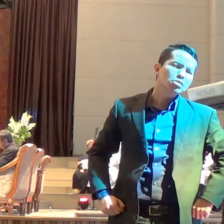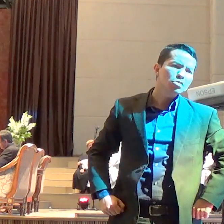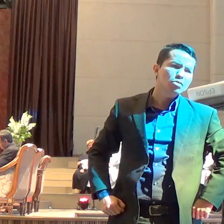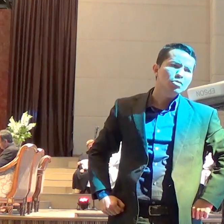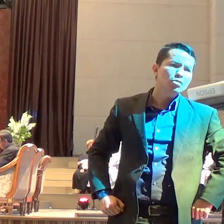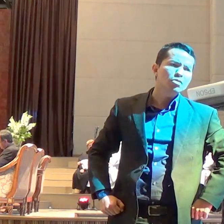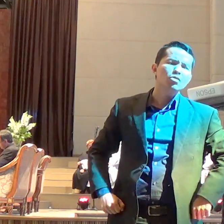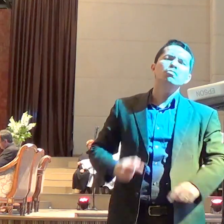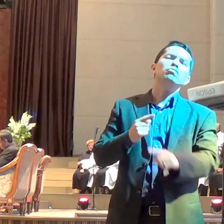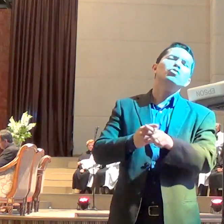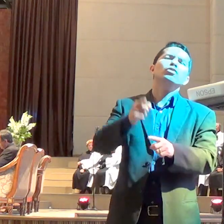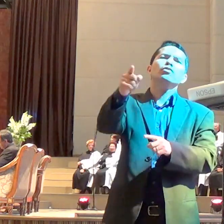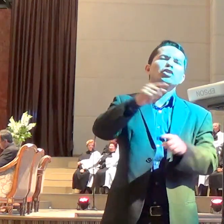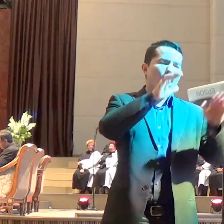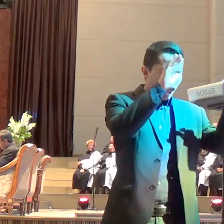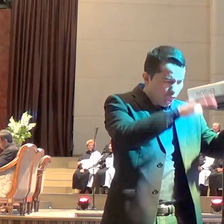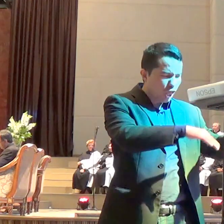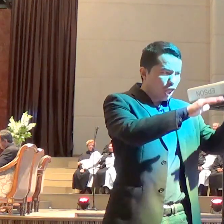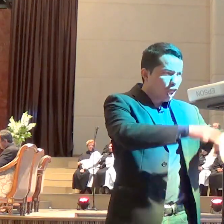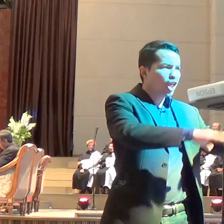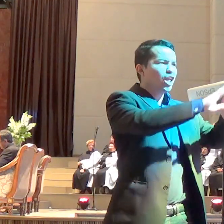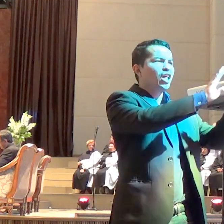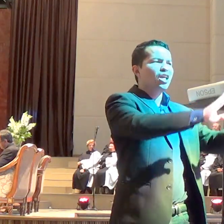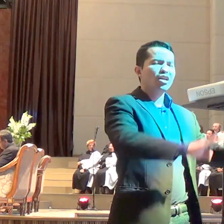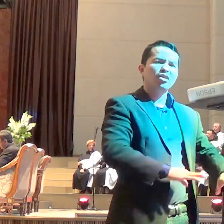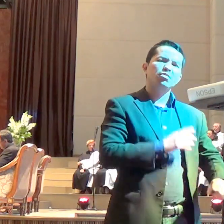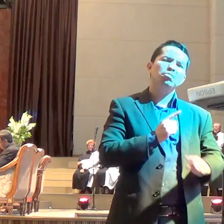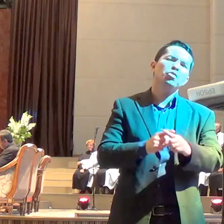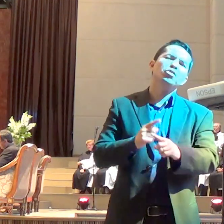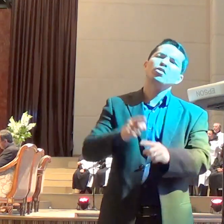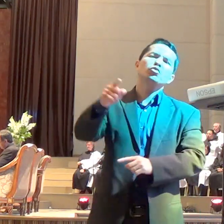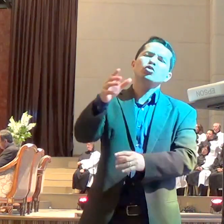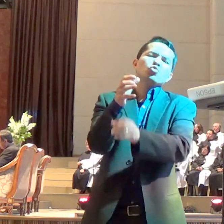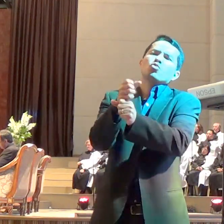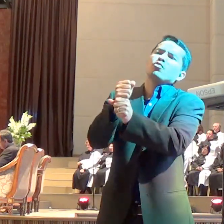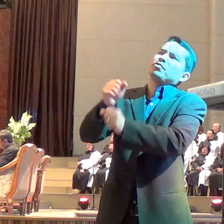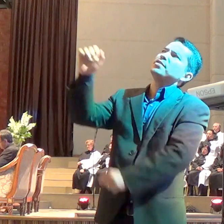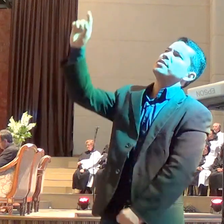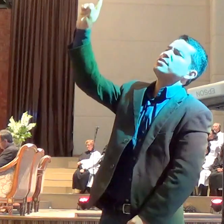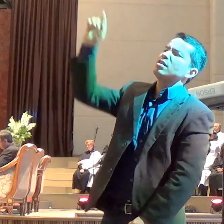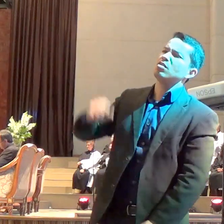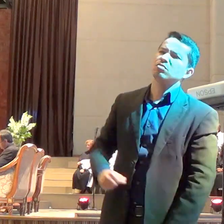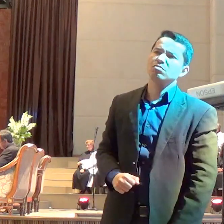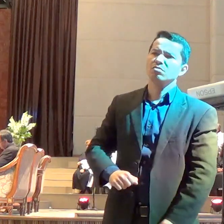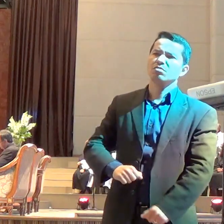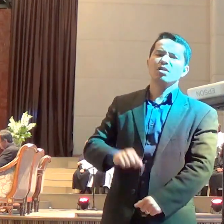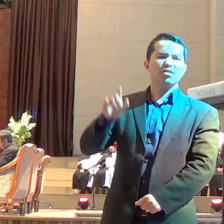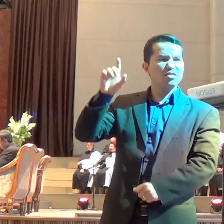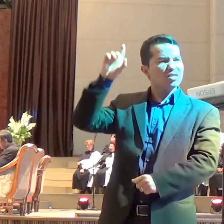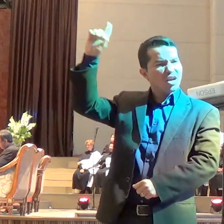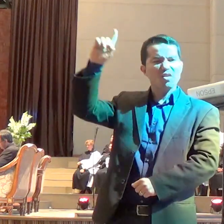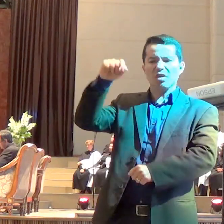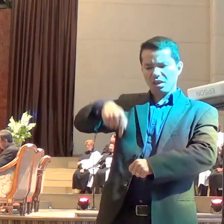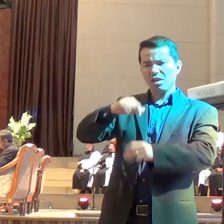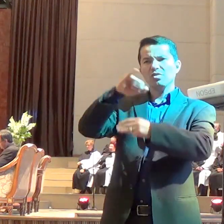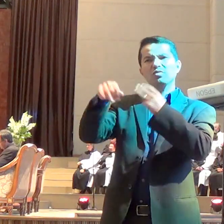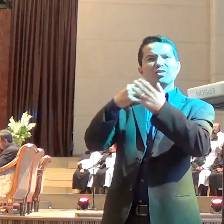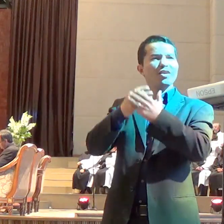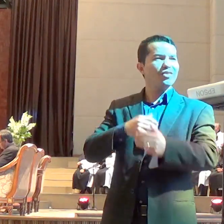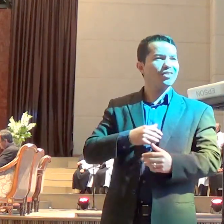acaso pensam que não há deus em Israel? Então foi lá o anjo, visitou Elias,